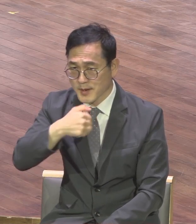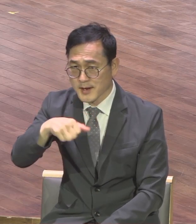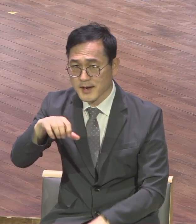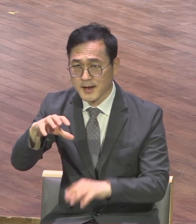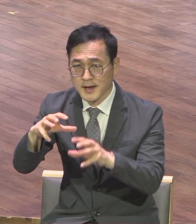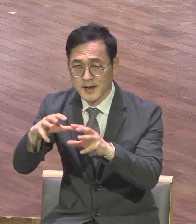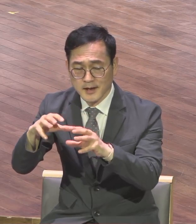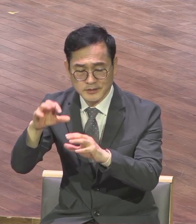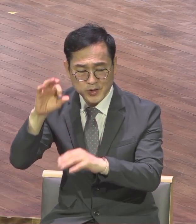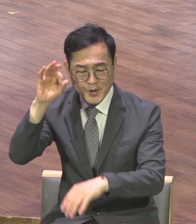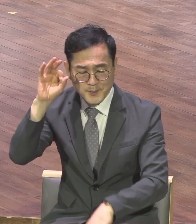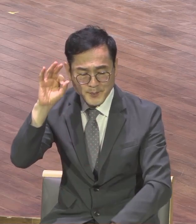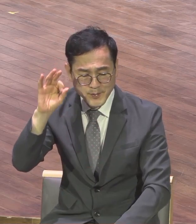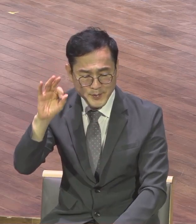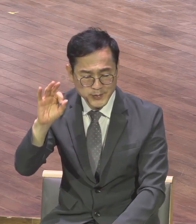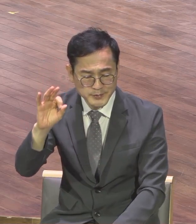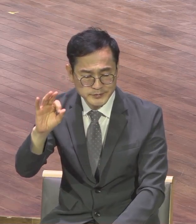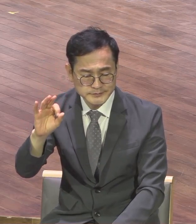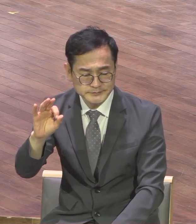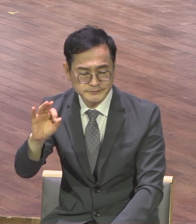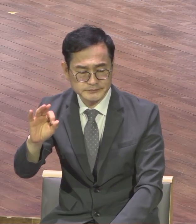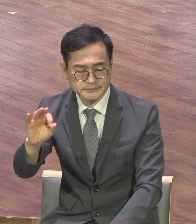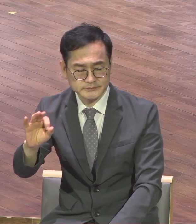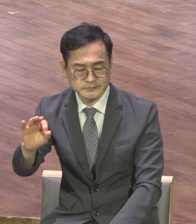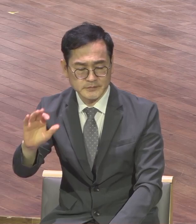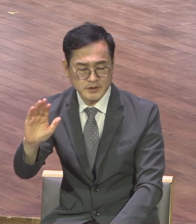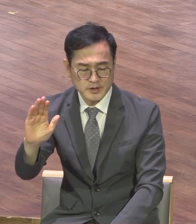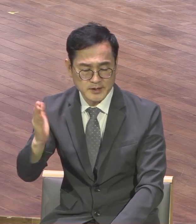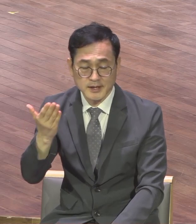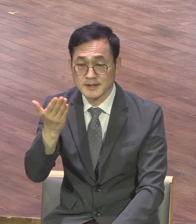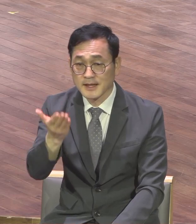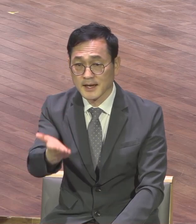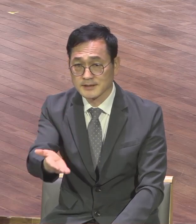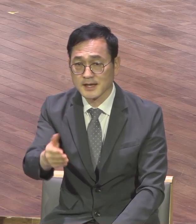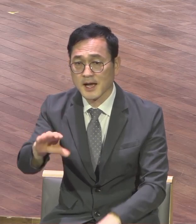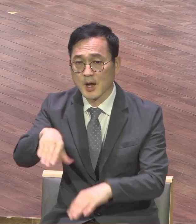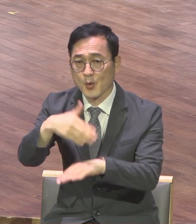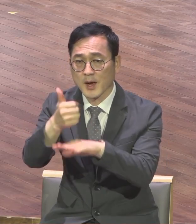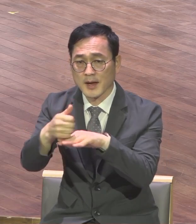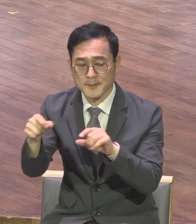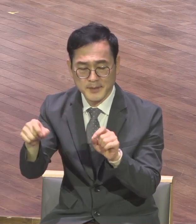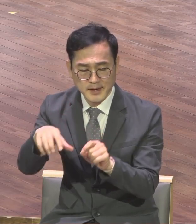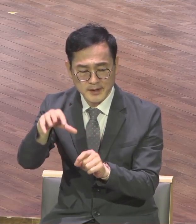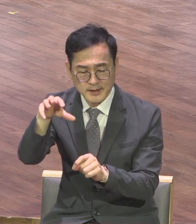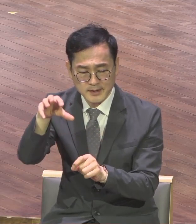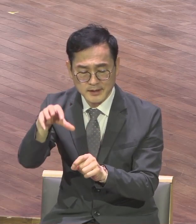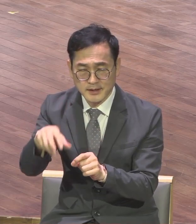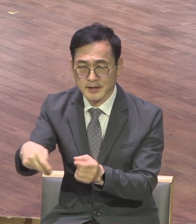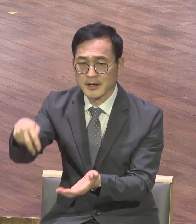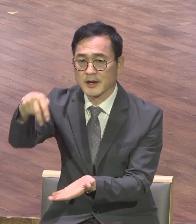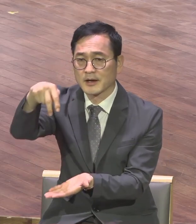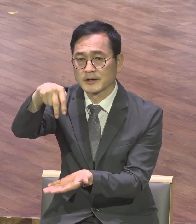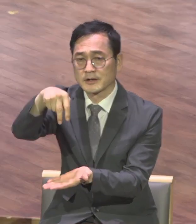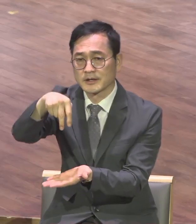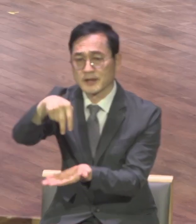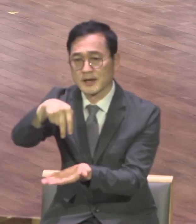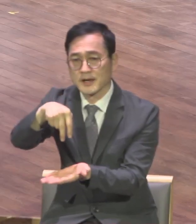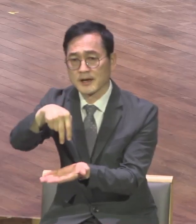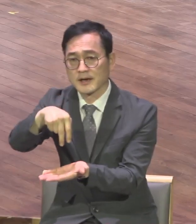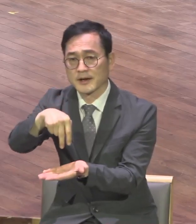하니라 내가 가인 삶을 써야 하니라